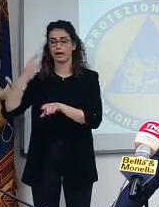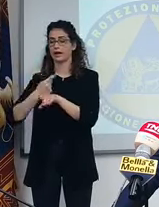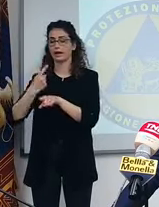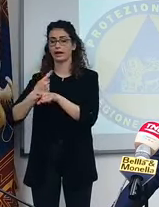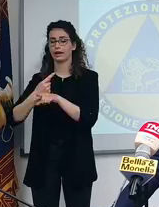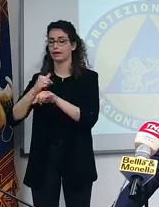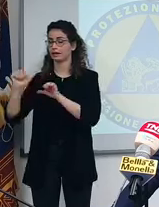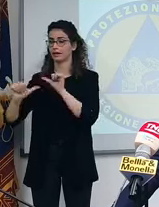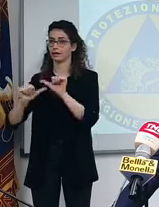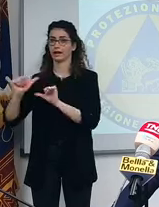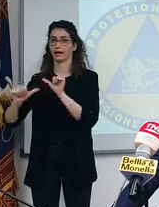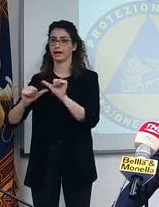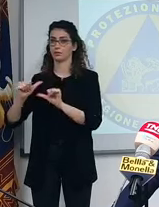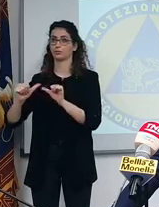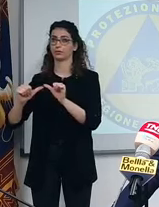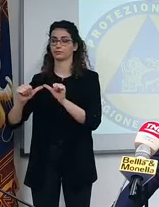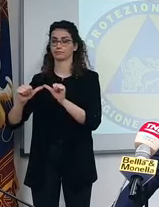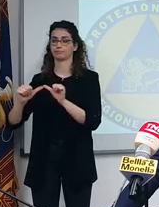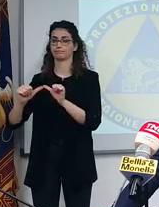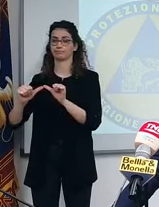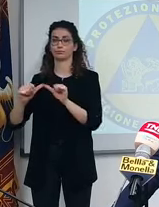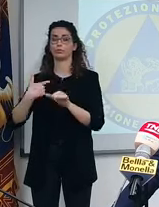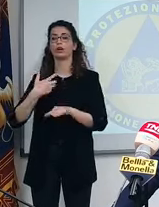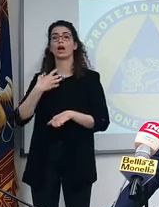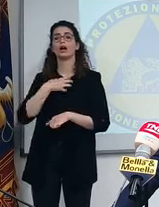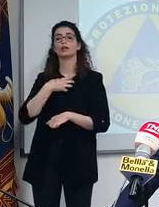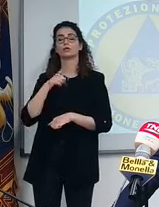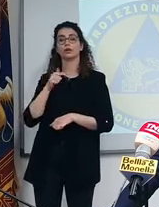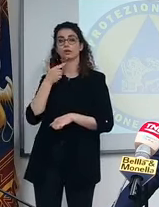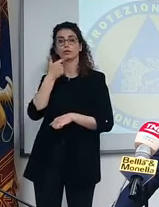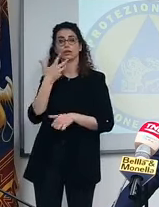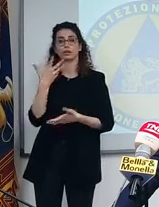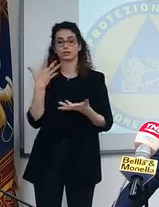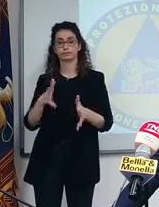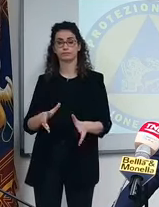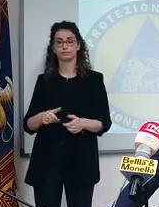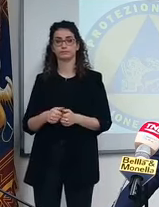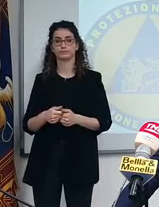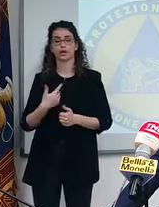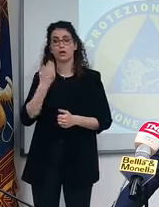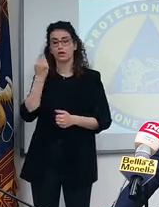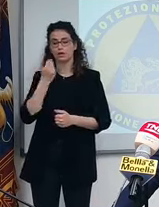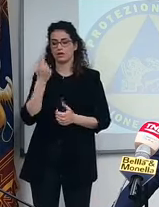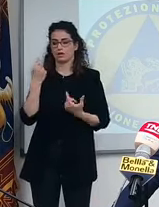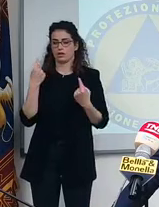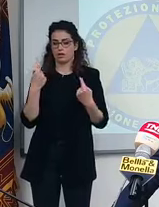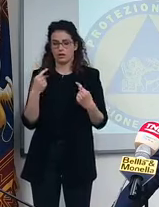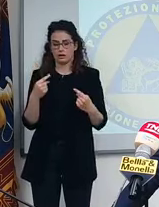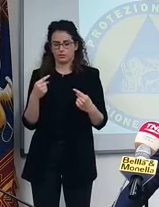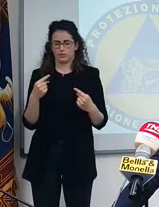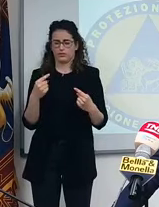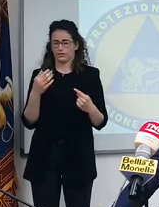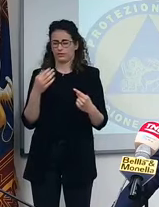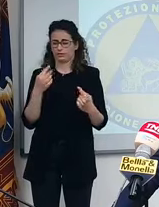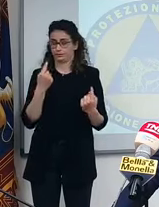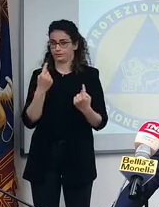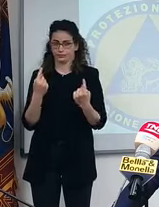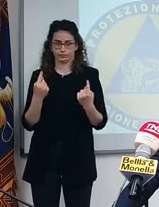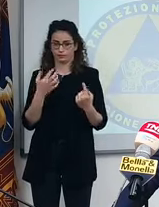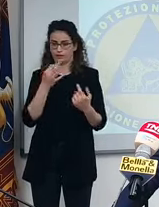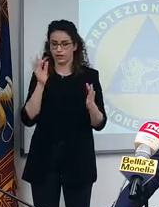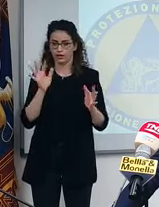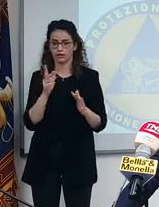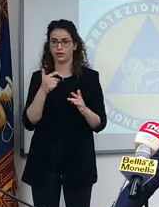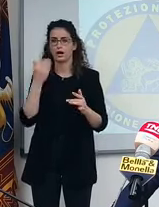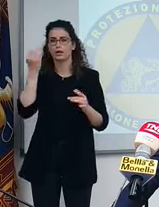modificata.'è una direttiva nazionale, ve l'ha detto anche l'assessore Lanzarini. Io penso che sia la vera tragedia in questa fase. Pensare